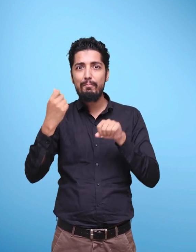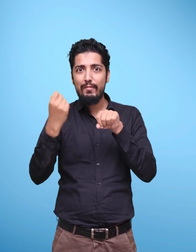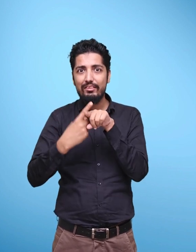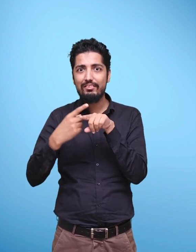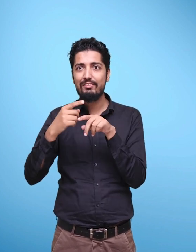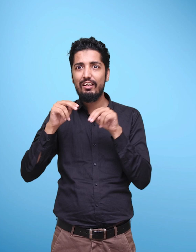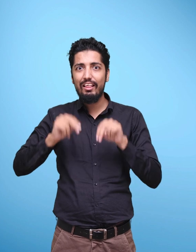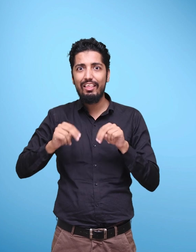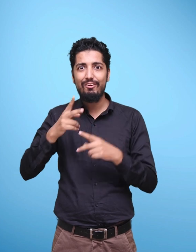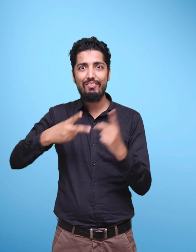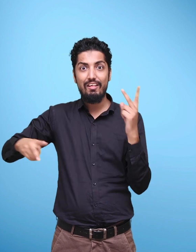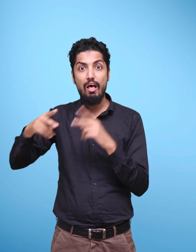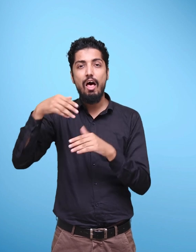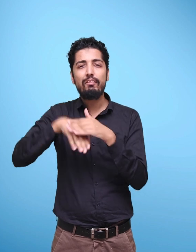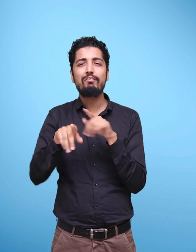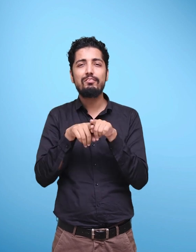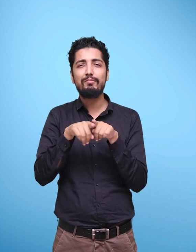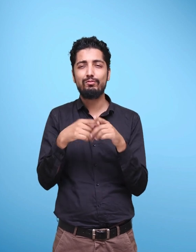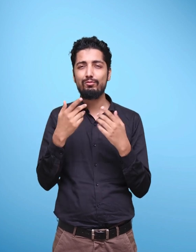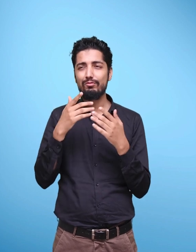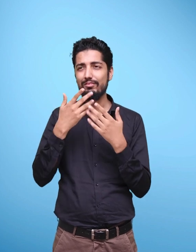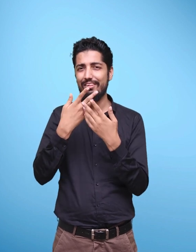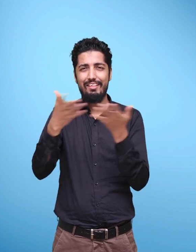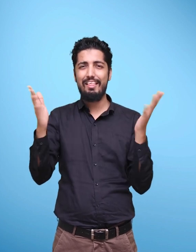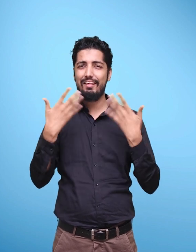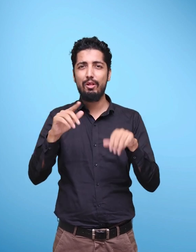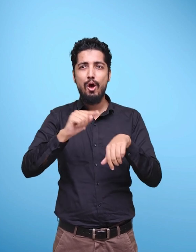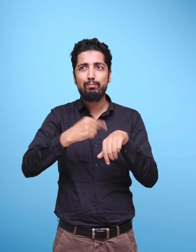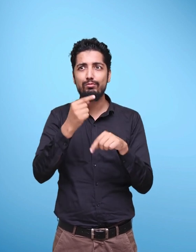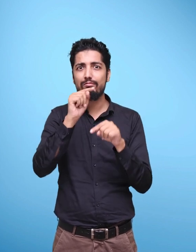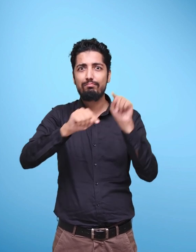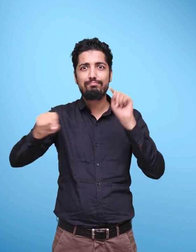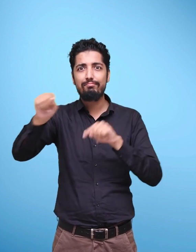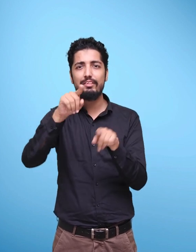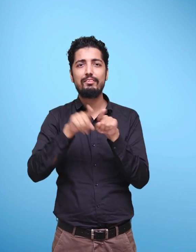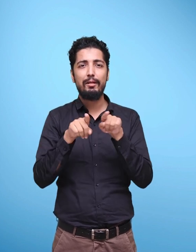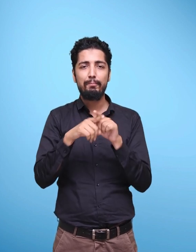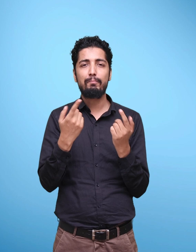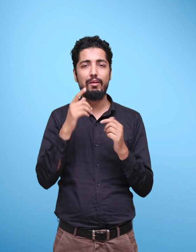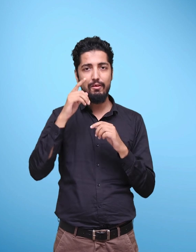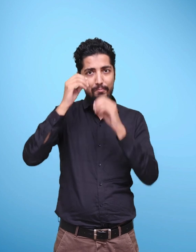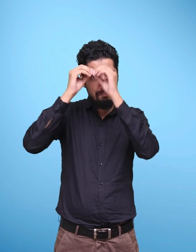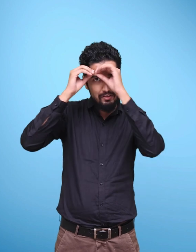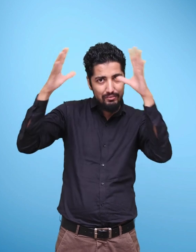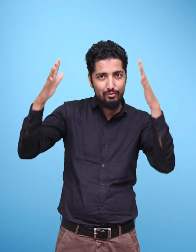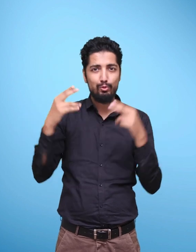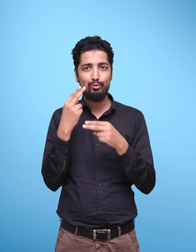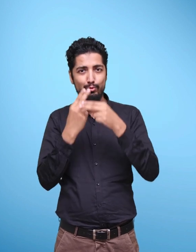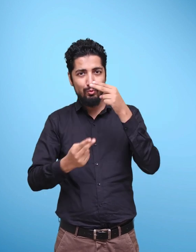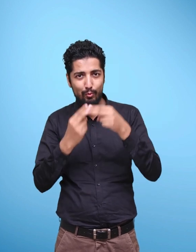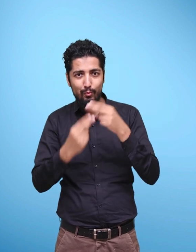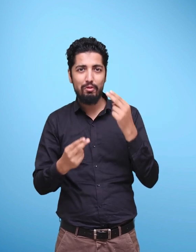ample opportunities for imagination, storytelling, art, music and play.